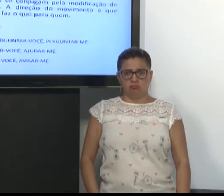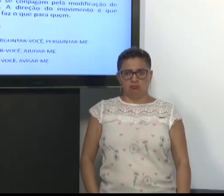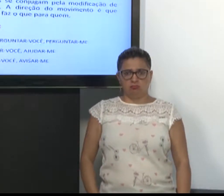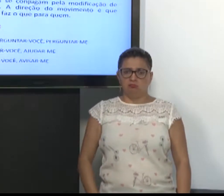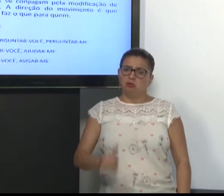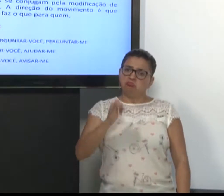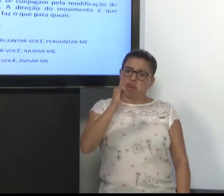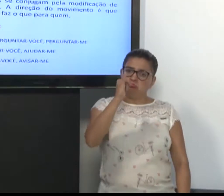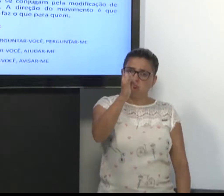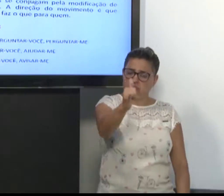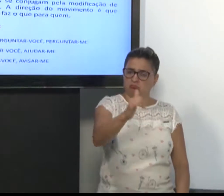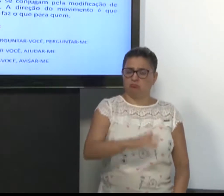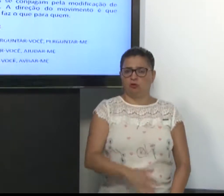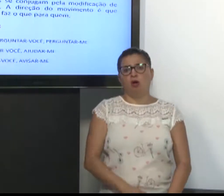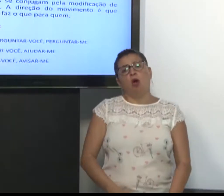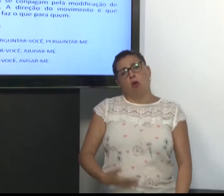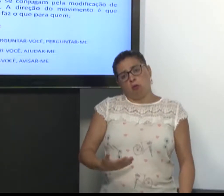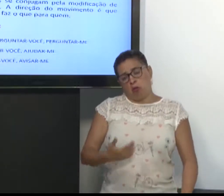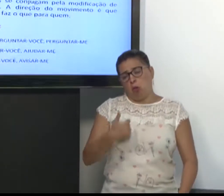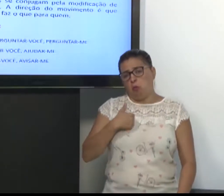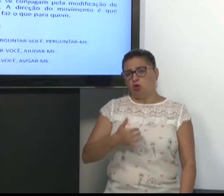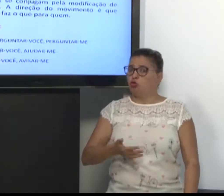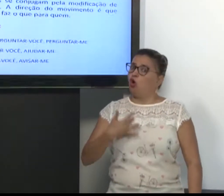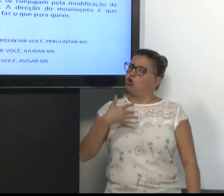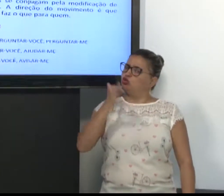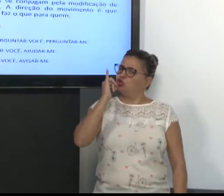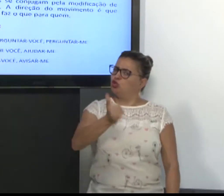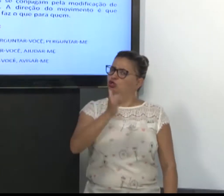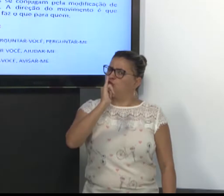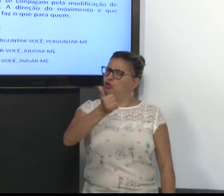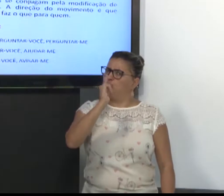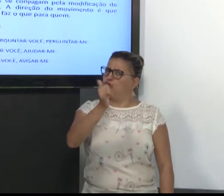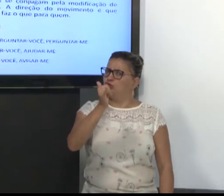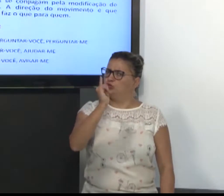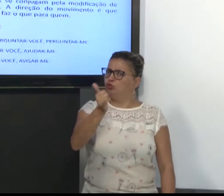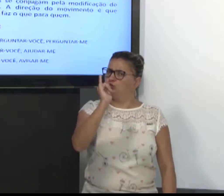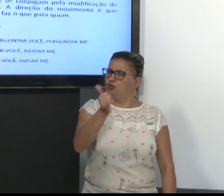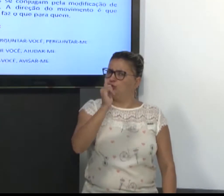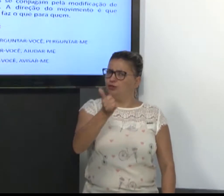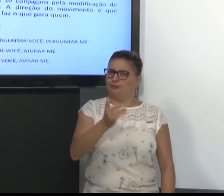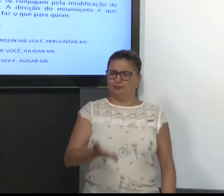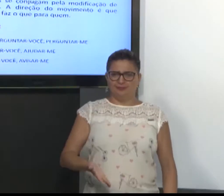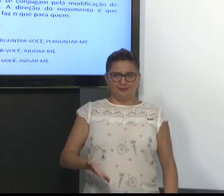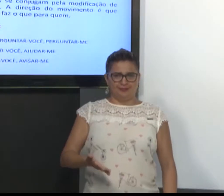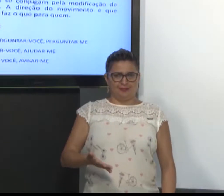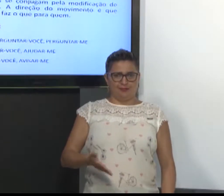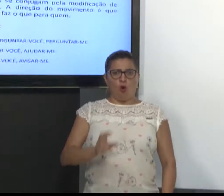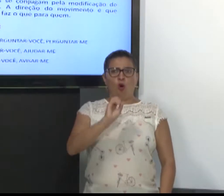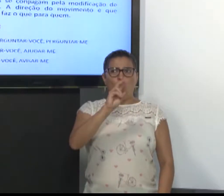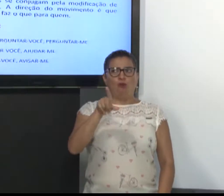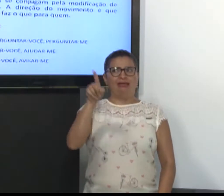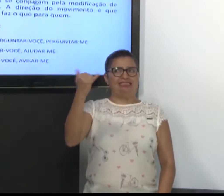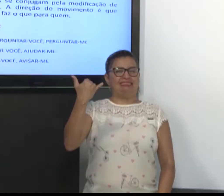avisa. Eu te avisei. Ou eu posso falar, eu te avisei. Está vendo?